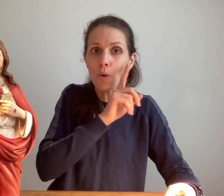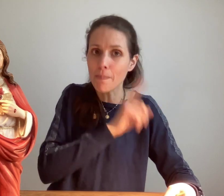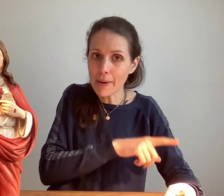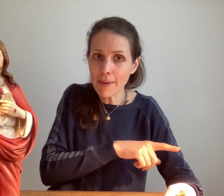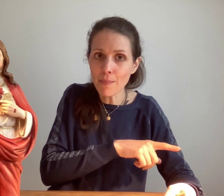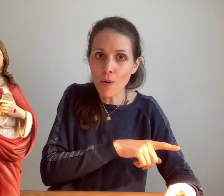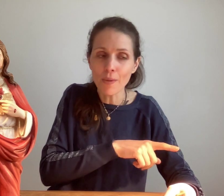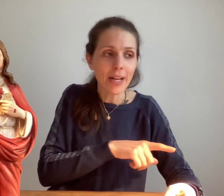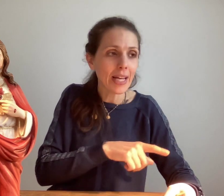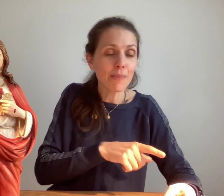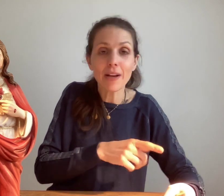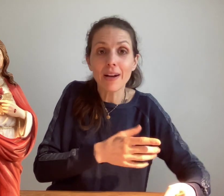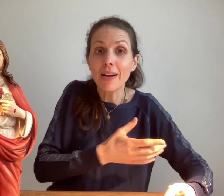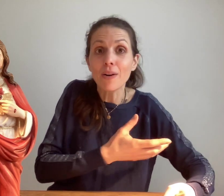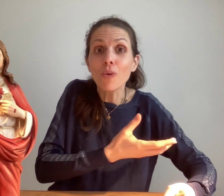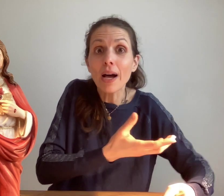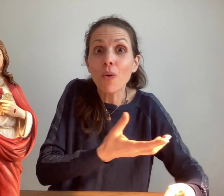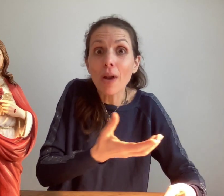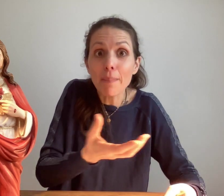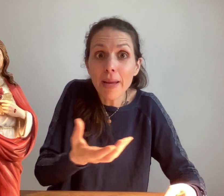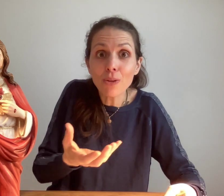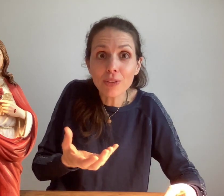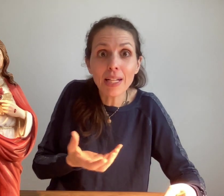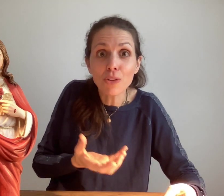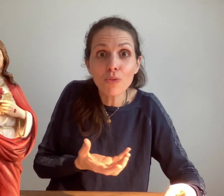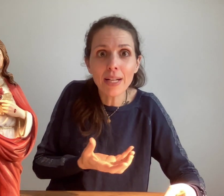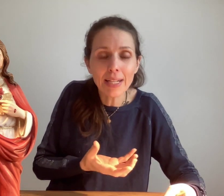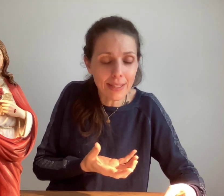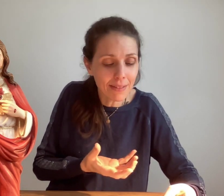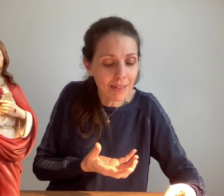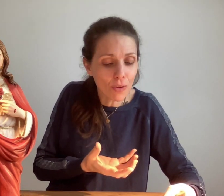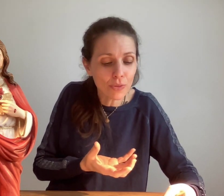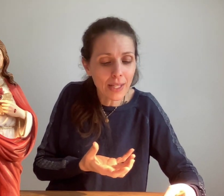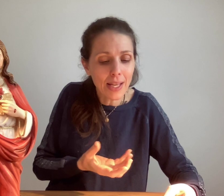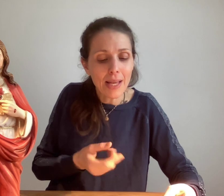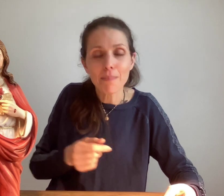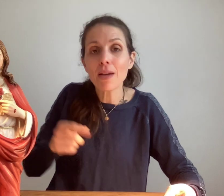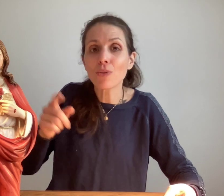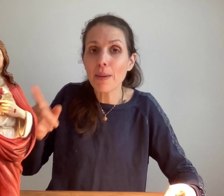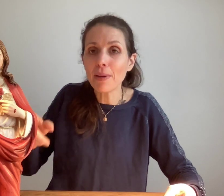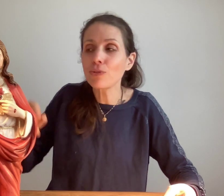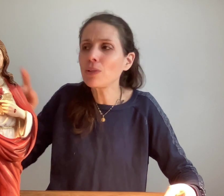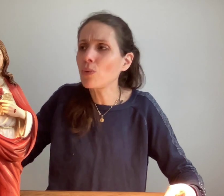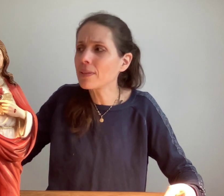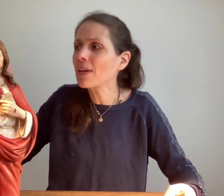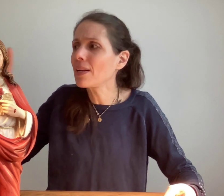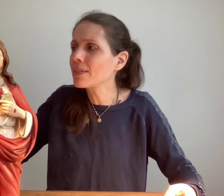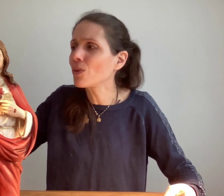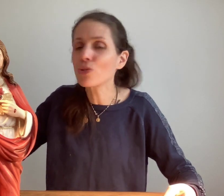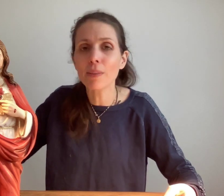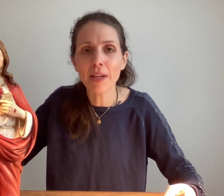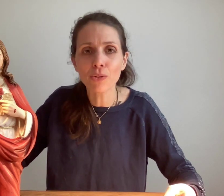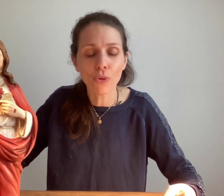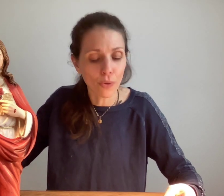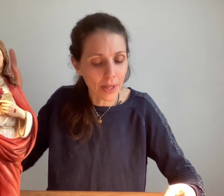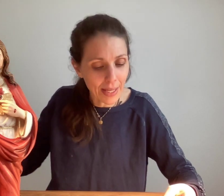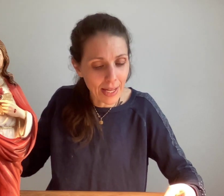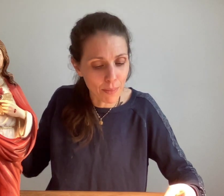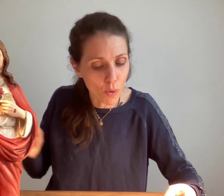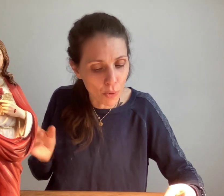ma maman, et bien on l'appelle aussi la nouvelle-née de la divine volonté mais on appelle aussi tous les saints, les anges, les bienheureux également on peut